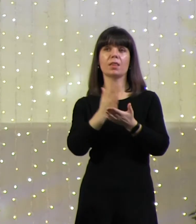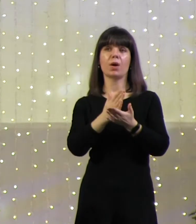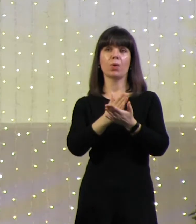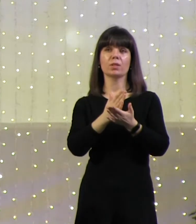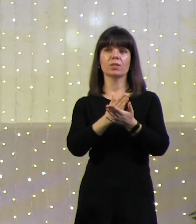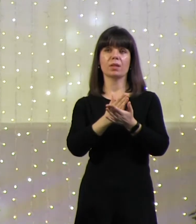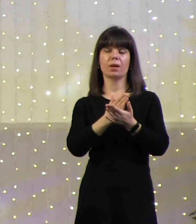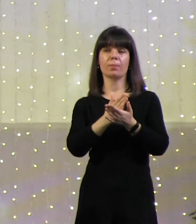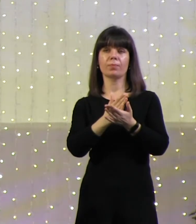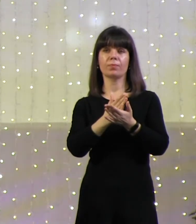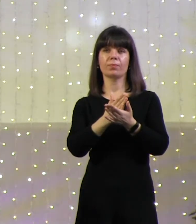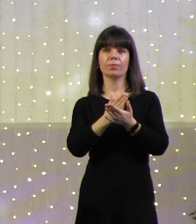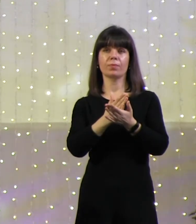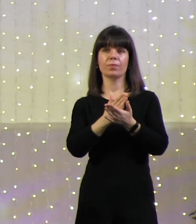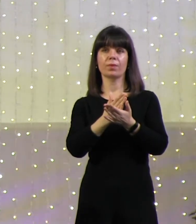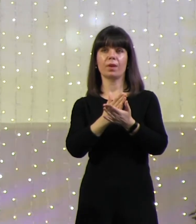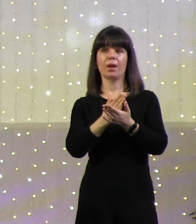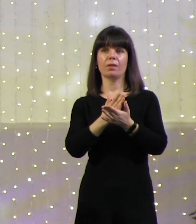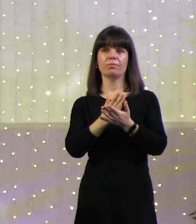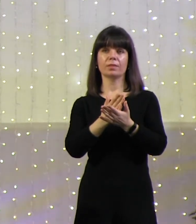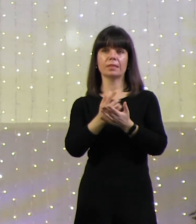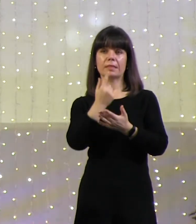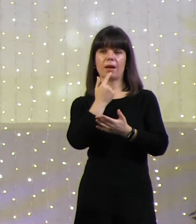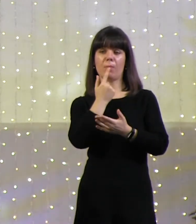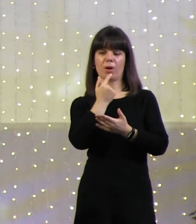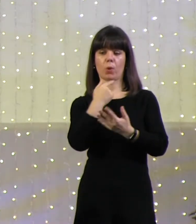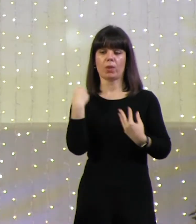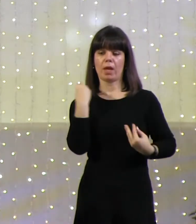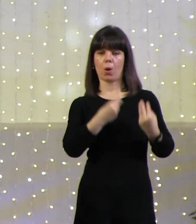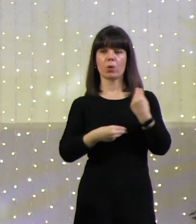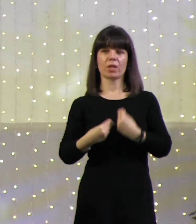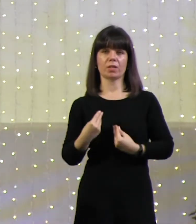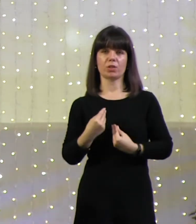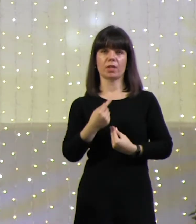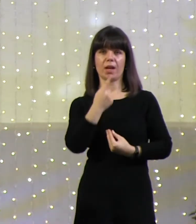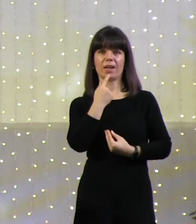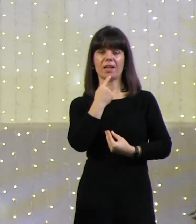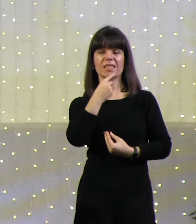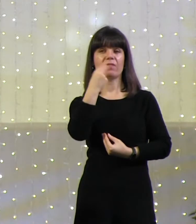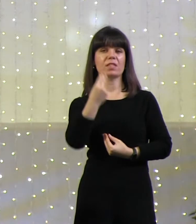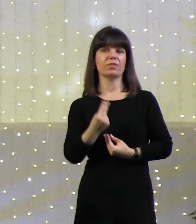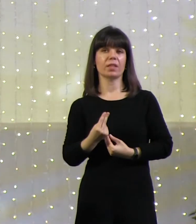находится в обогренной одежде красного цвета.